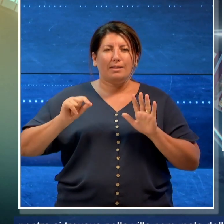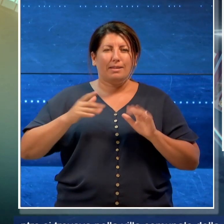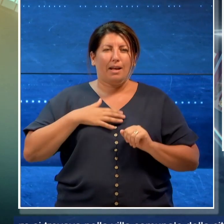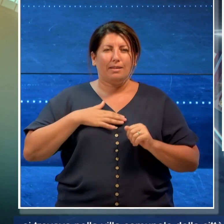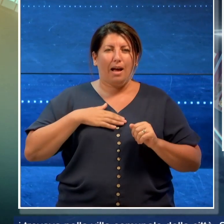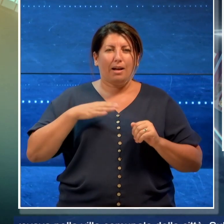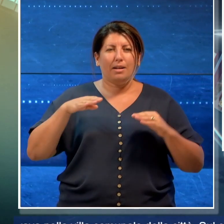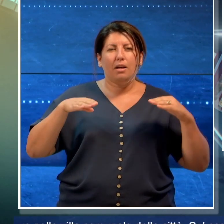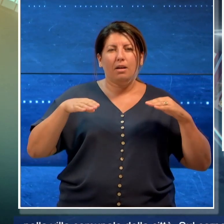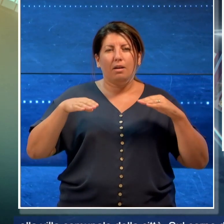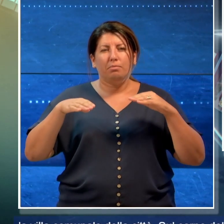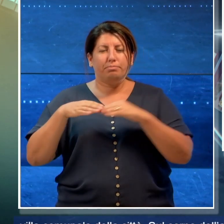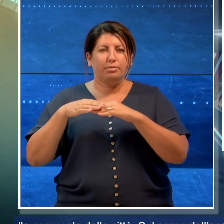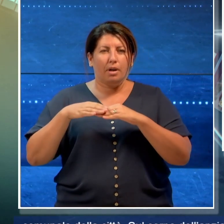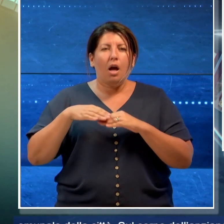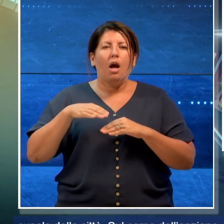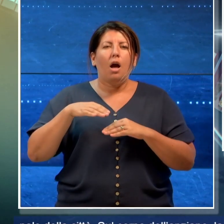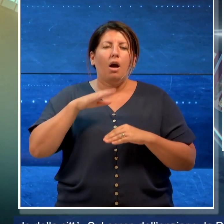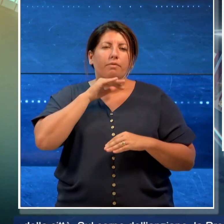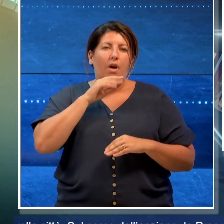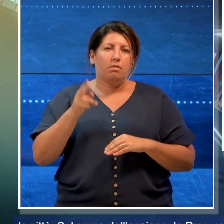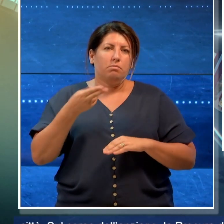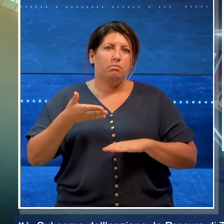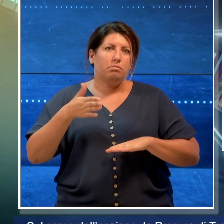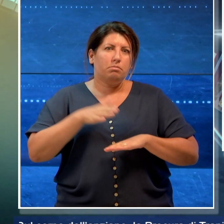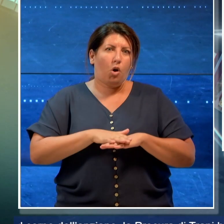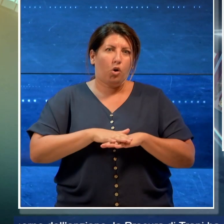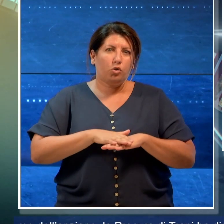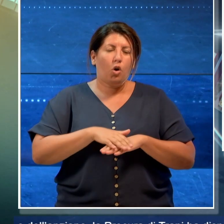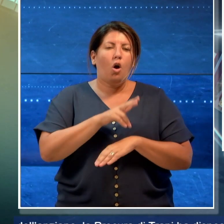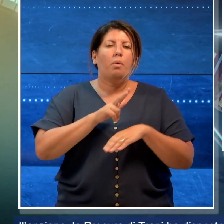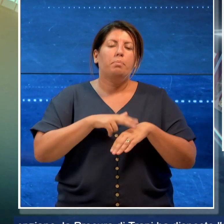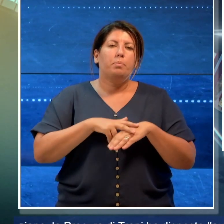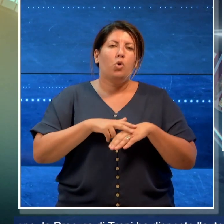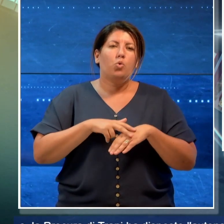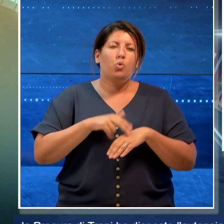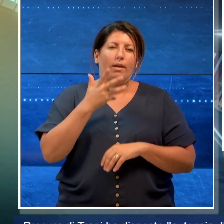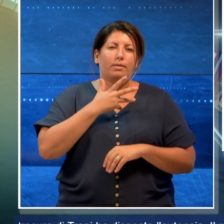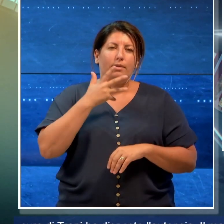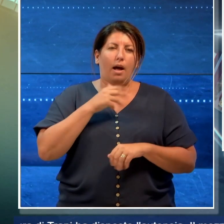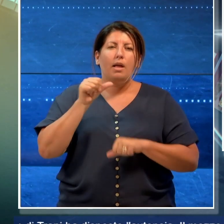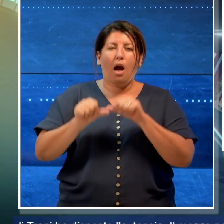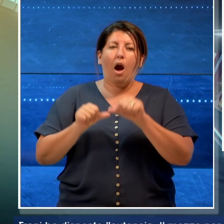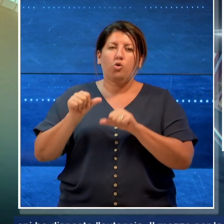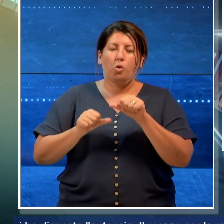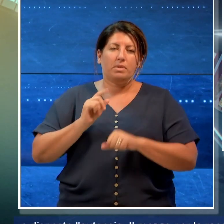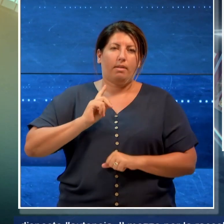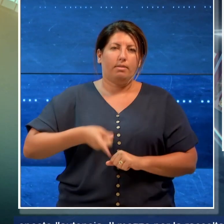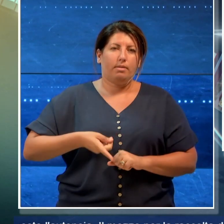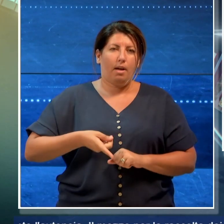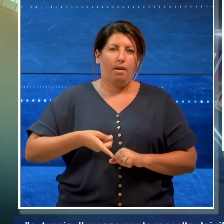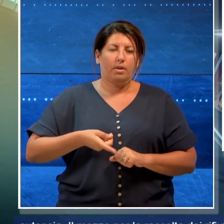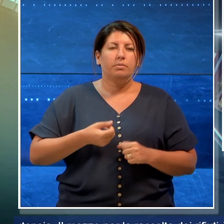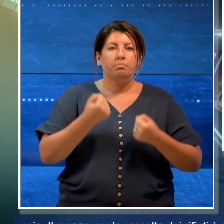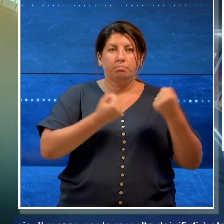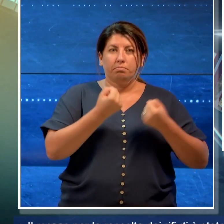della città. Sul corpo dell'anziano, la procura di Trani ha disposto l'autopsia. Il mezzo per la